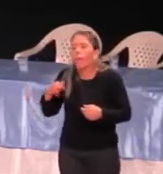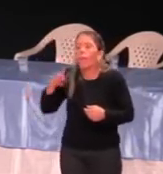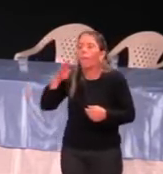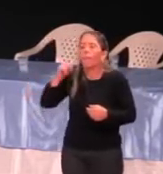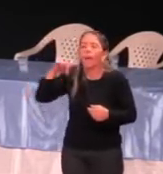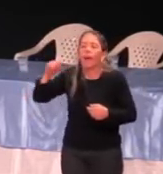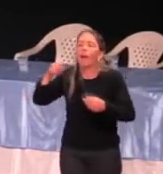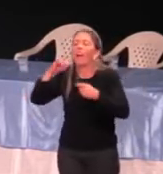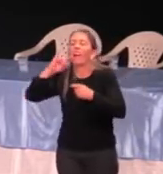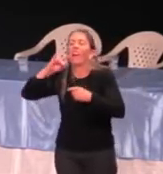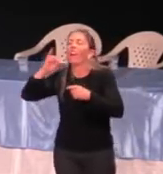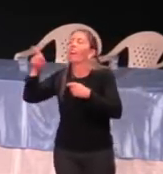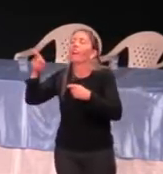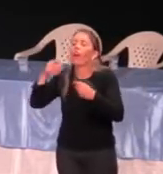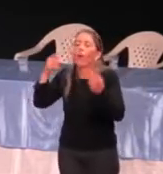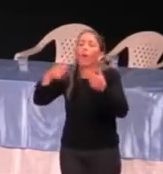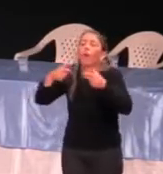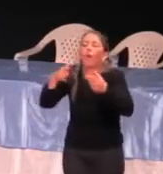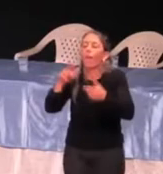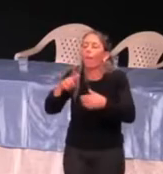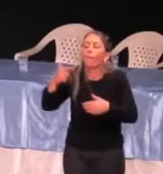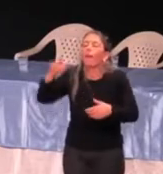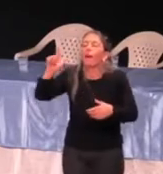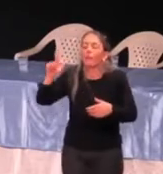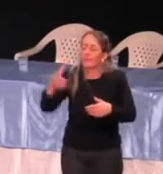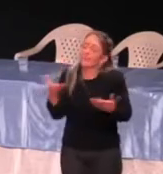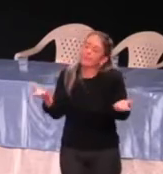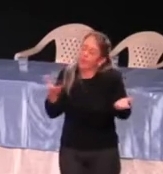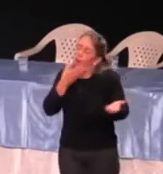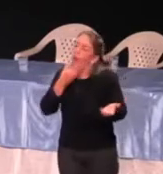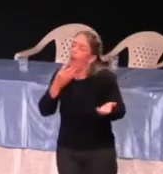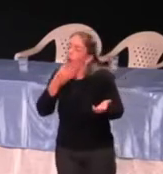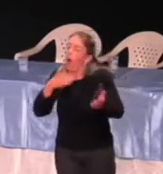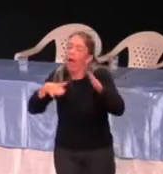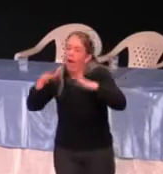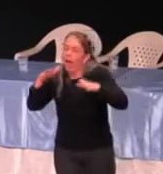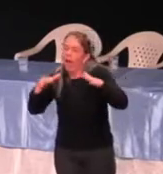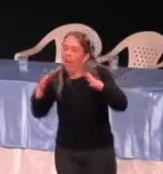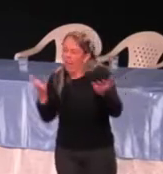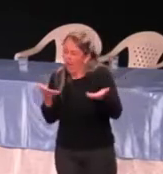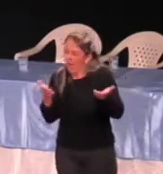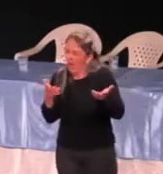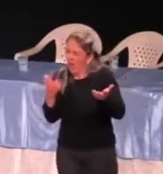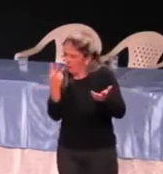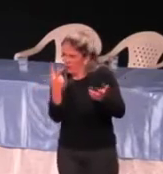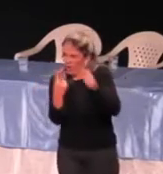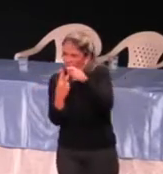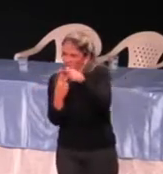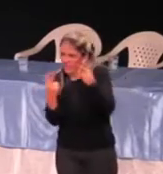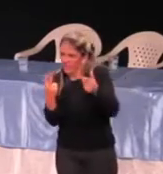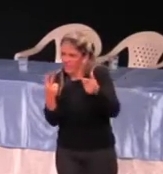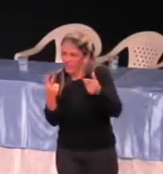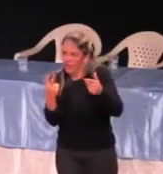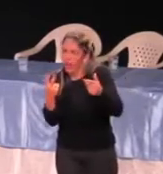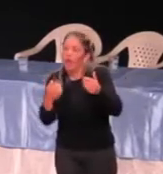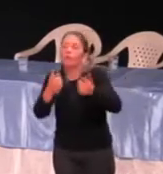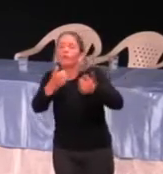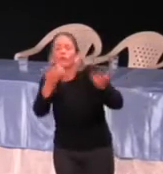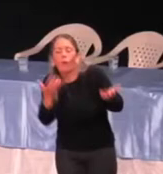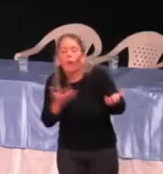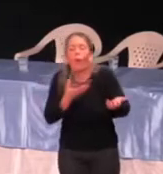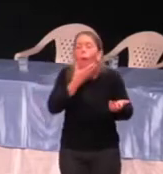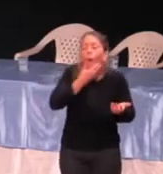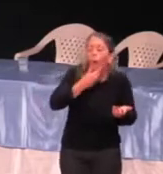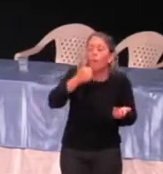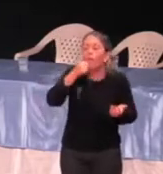ou mulheres? Os dois? Está equilibrando? No futebol tem mais homens ou mulheres?